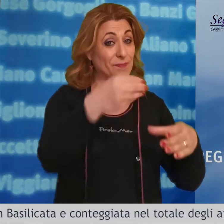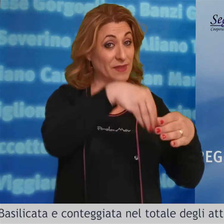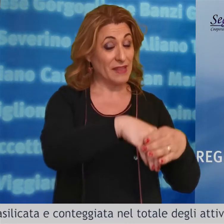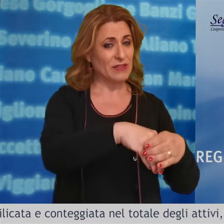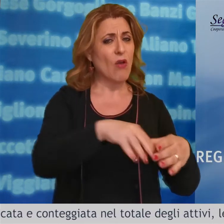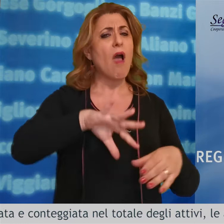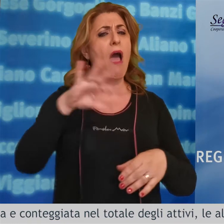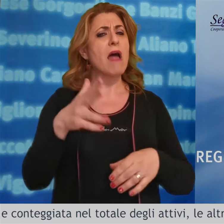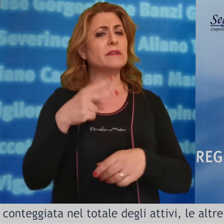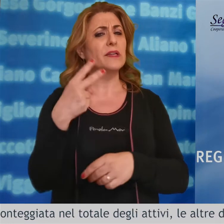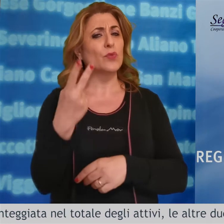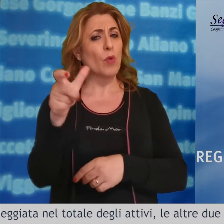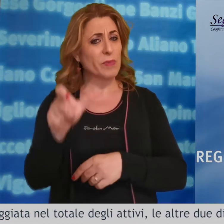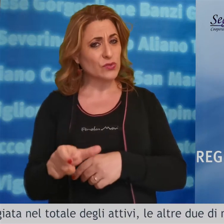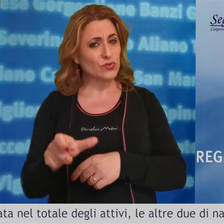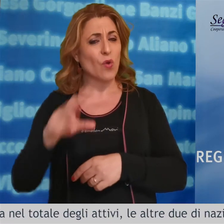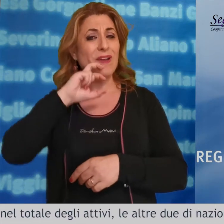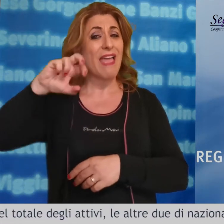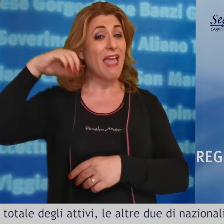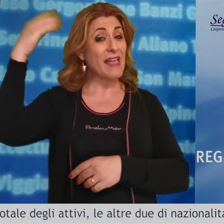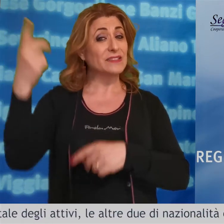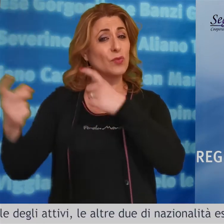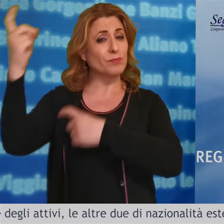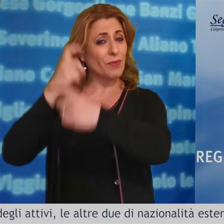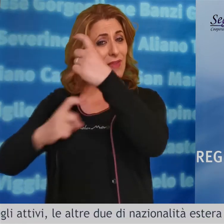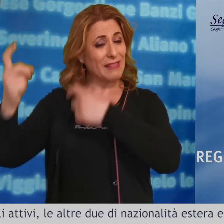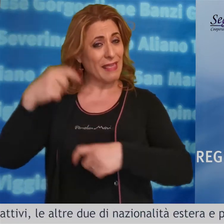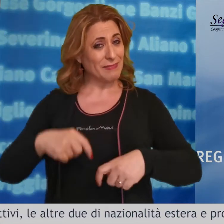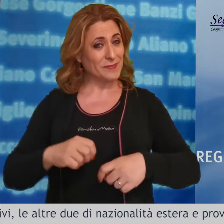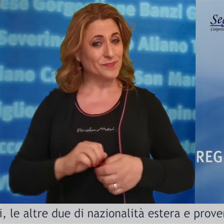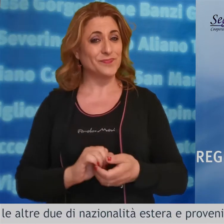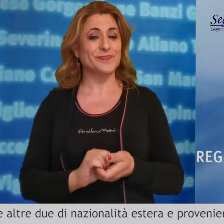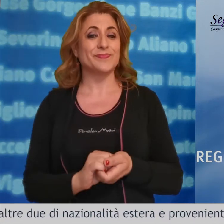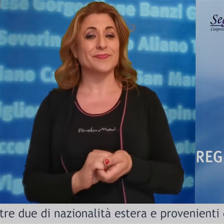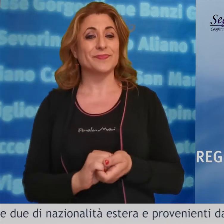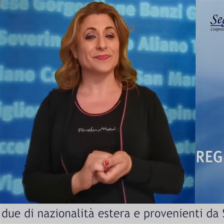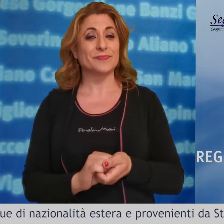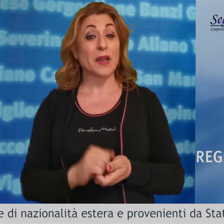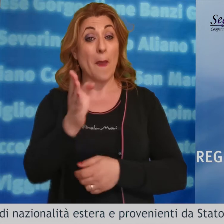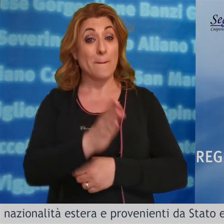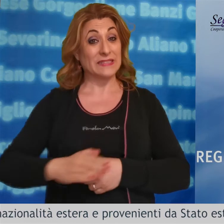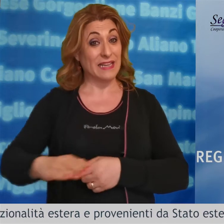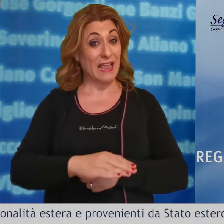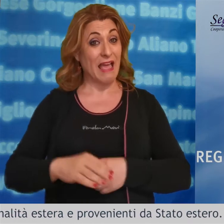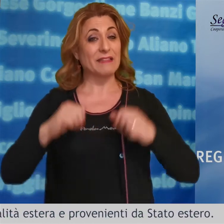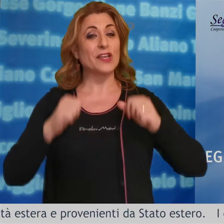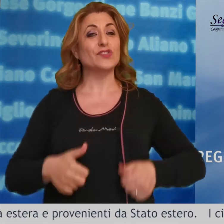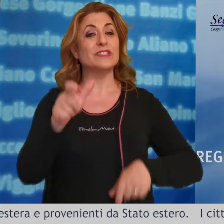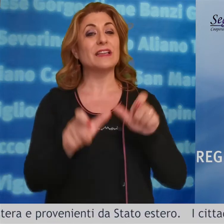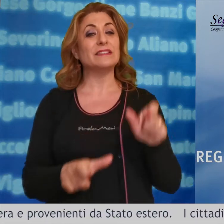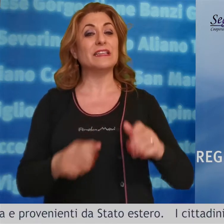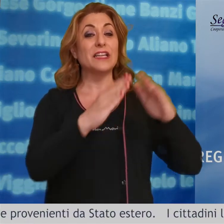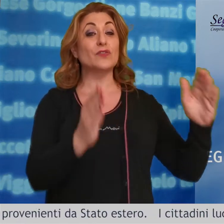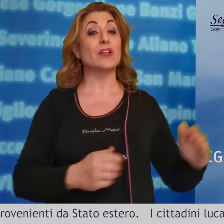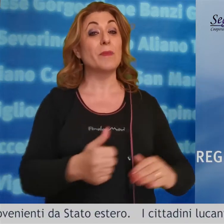di nazionalità estera e provenienti da stato estero. I cittadini lucani in isolamento